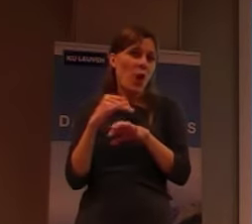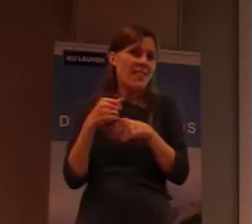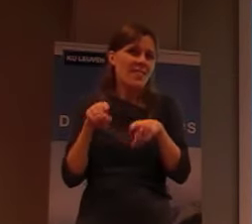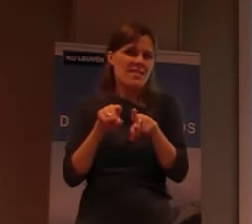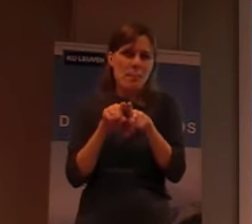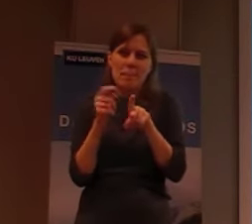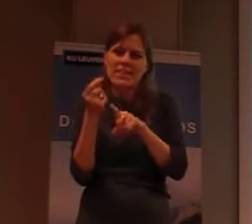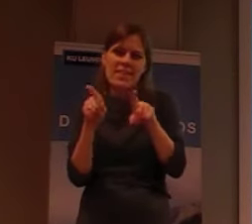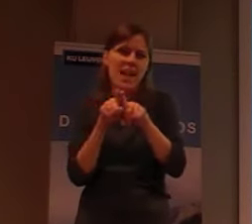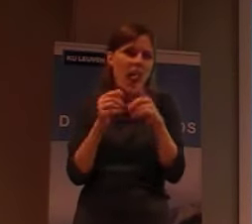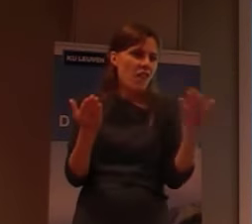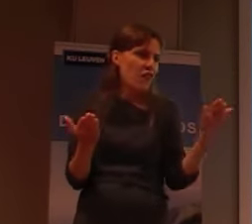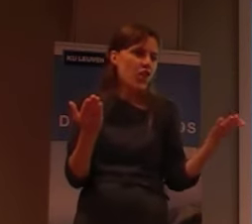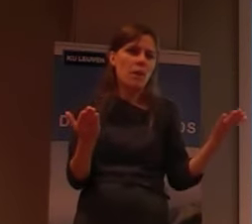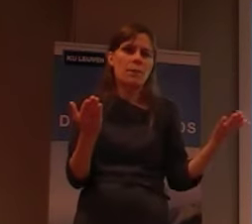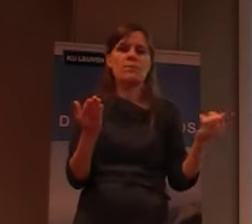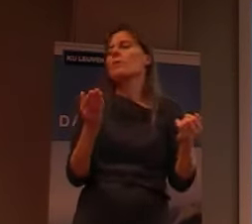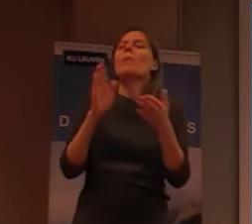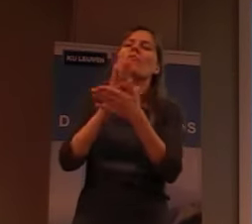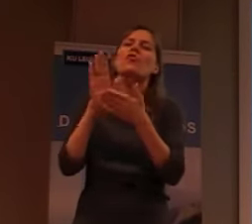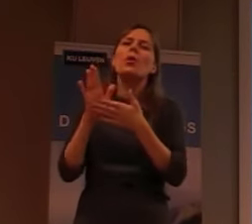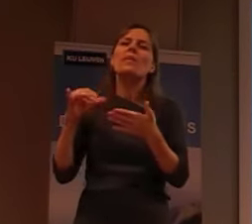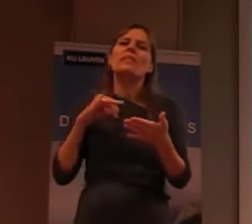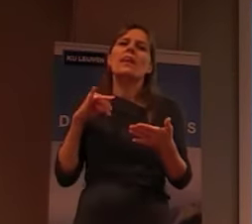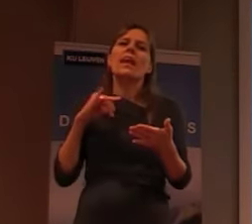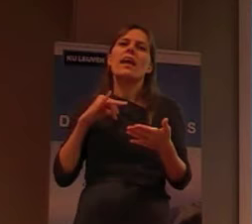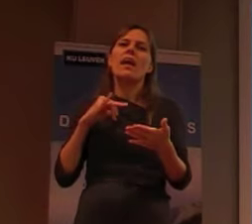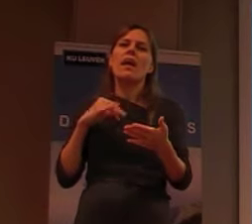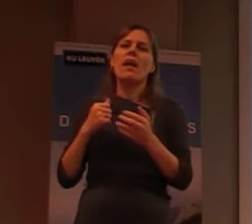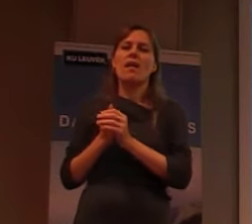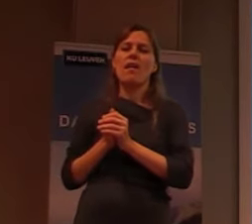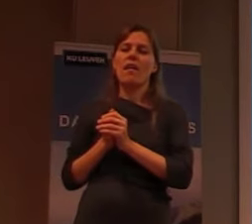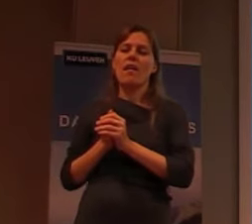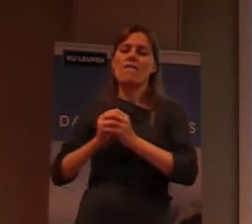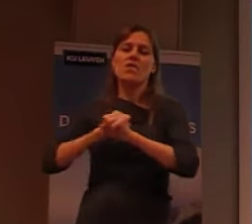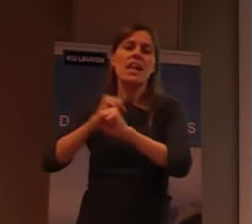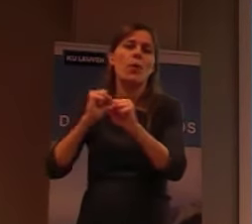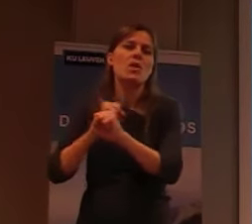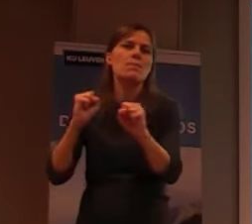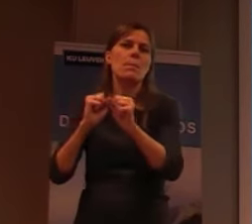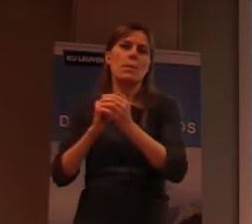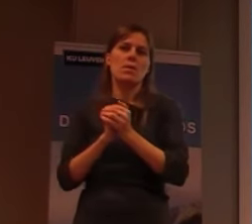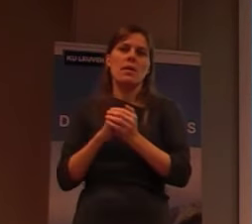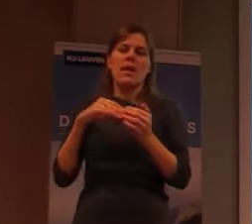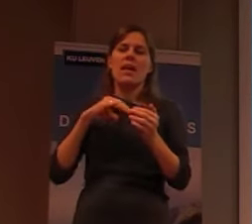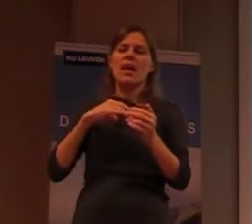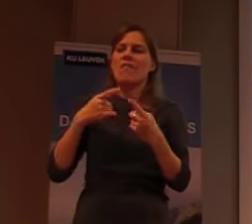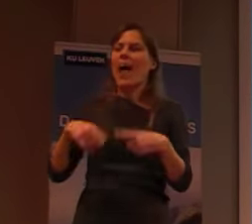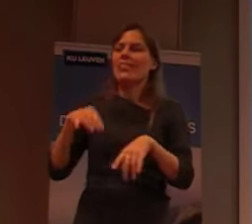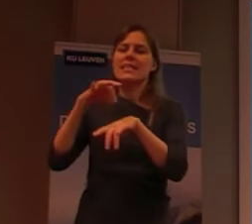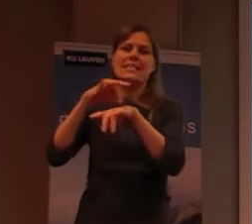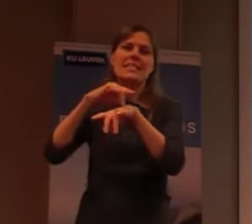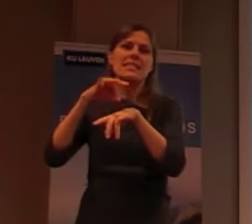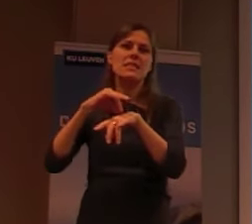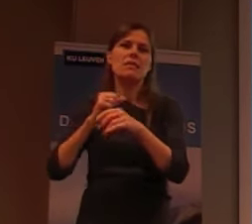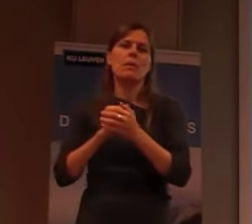Als we, als we, fenomenen, van, terrorisme, maken hebben, met, ziekten, maken hebben,